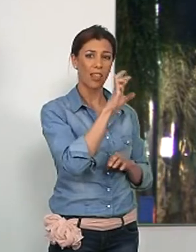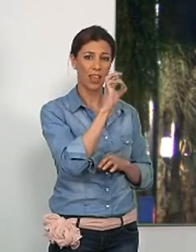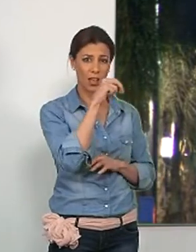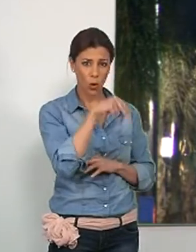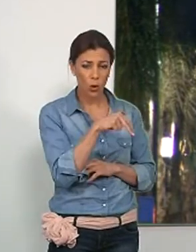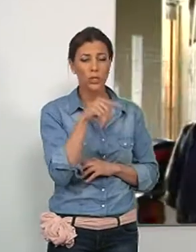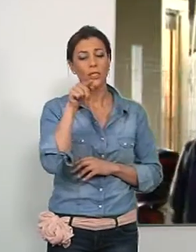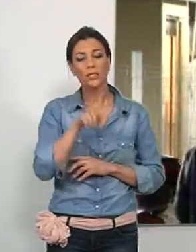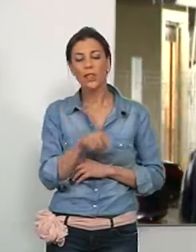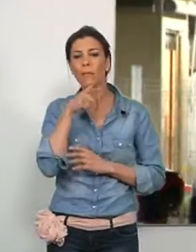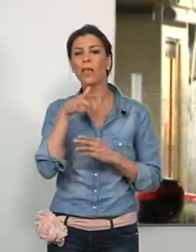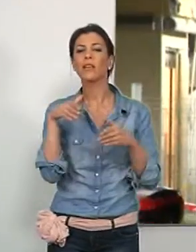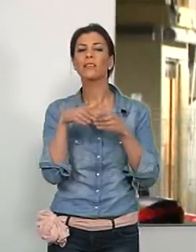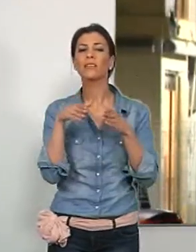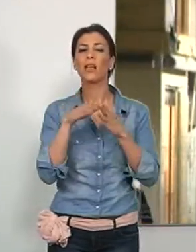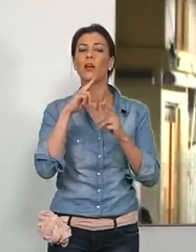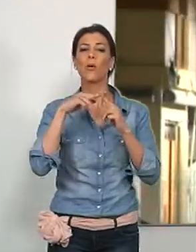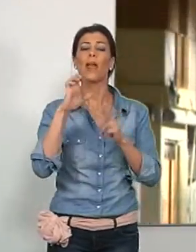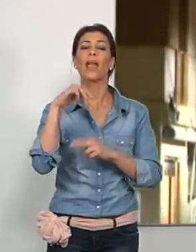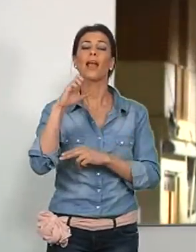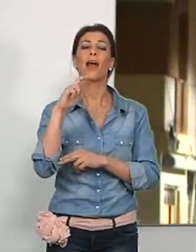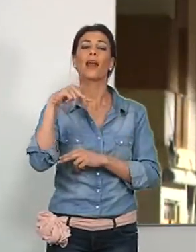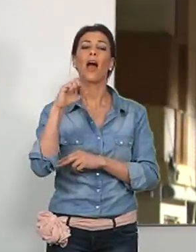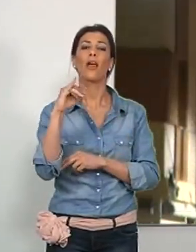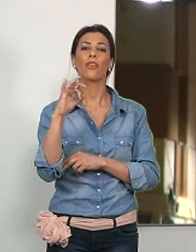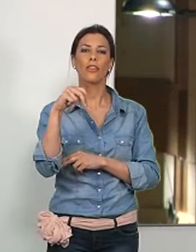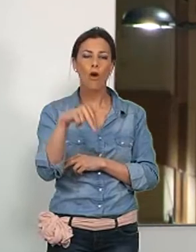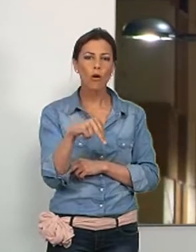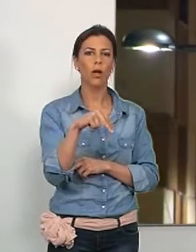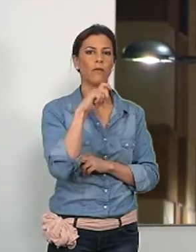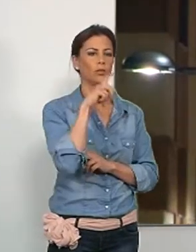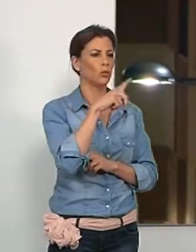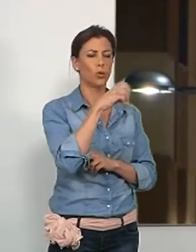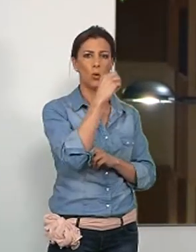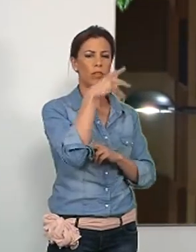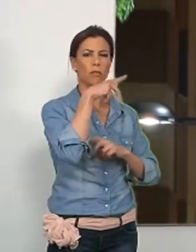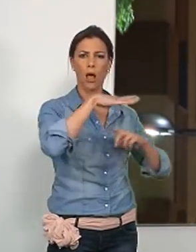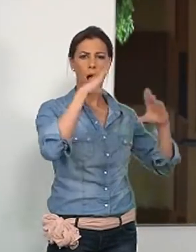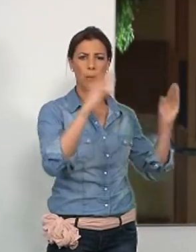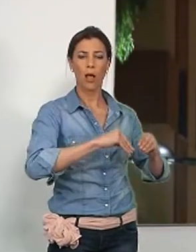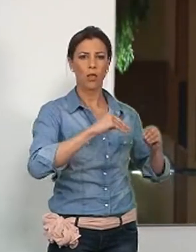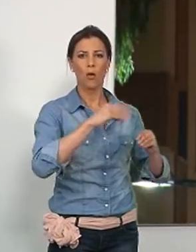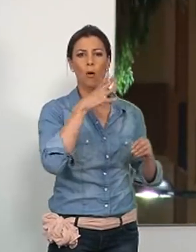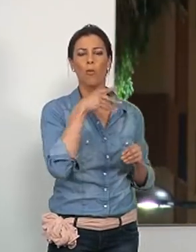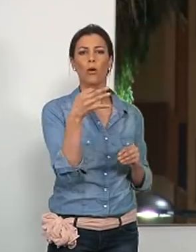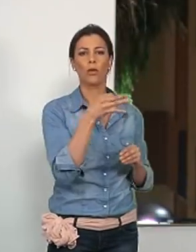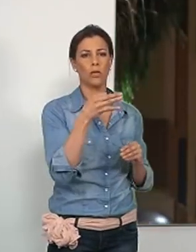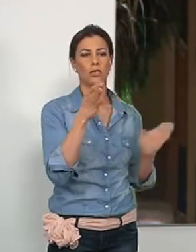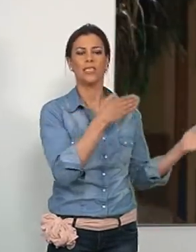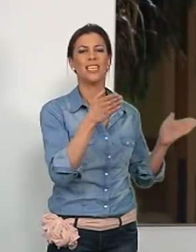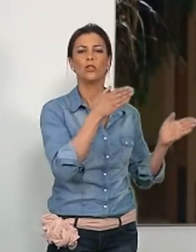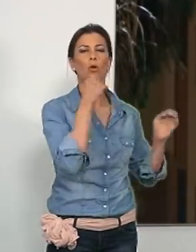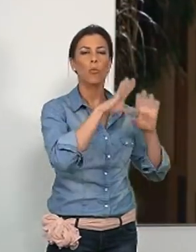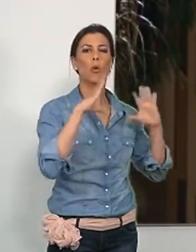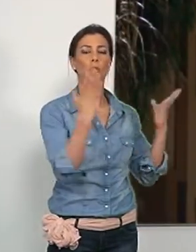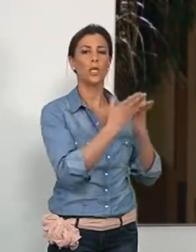Calderón y el entorno de la Iglesia Mayor de la Encarnación van a permanecer con las luces apagadas sumándose a este evento